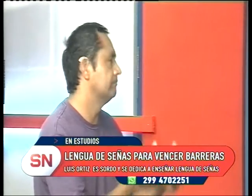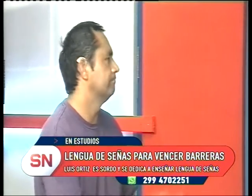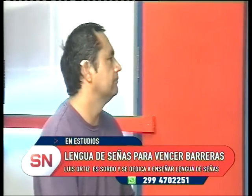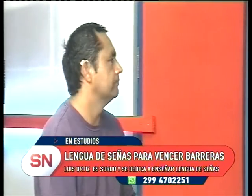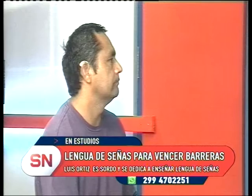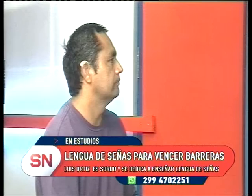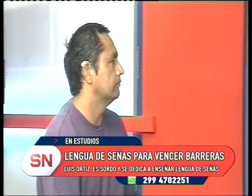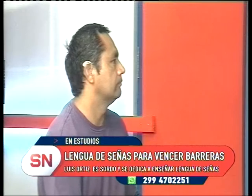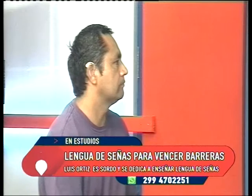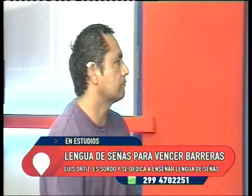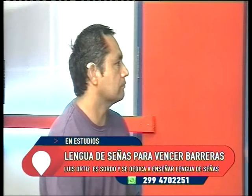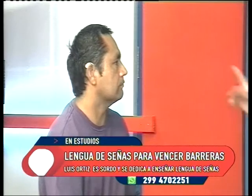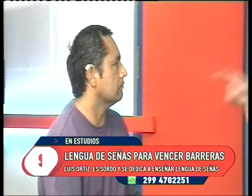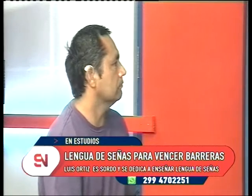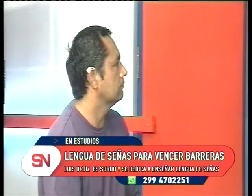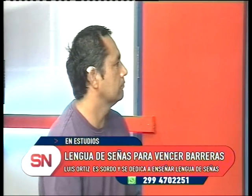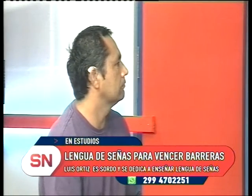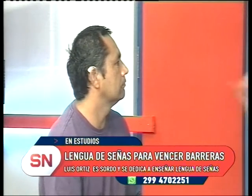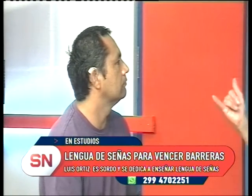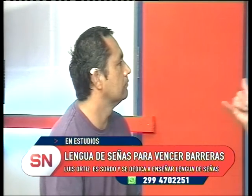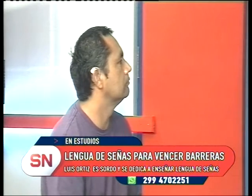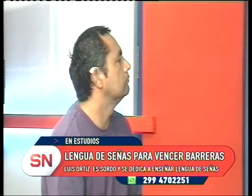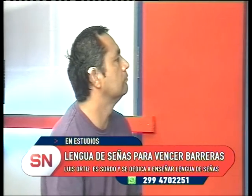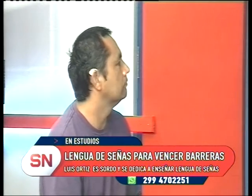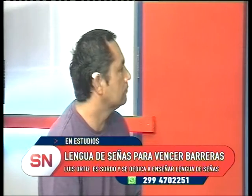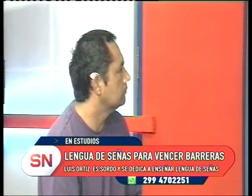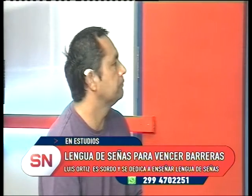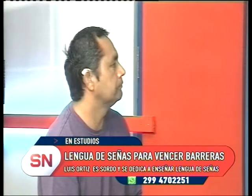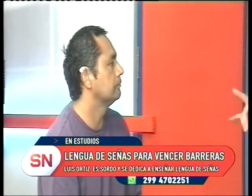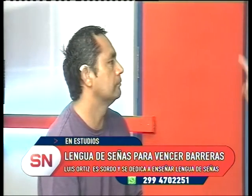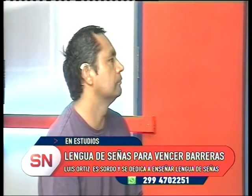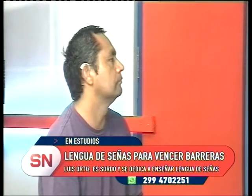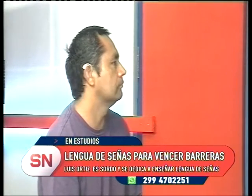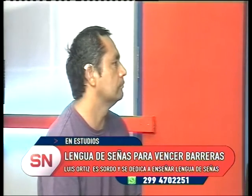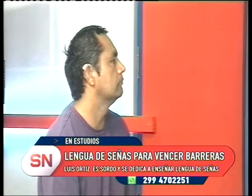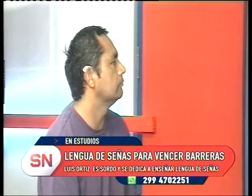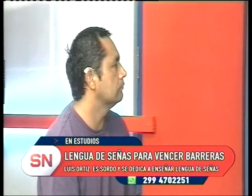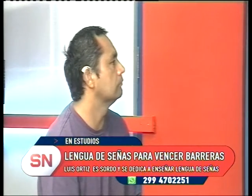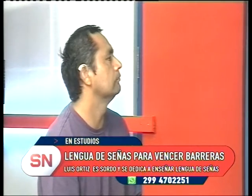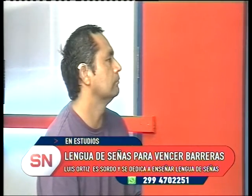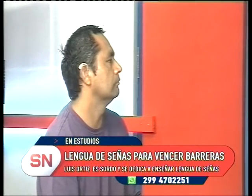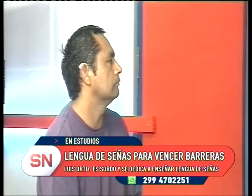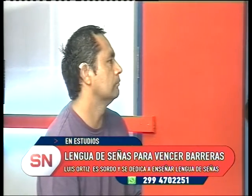Esas son todas las barreras. Por ejemplo, él tiene que hacer una denuncia, tiene algún problema personal o alguna enfermedad,